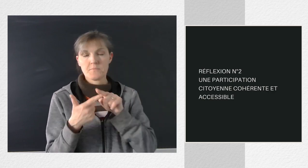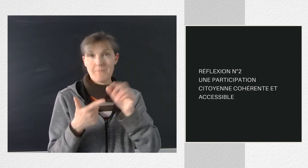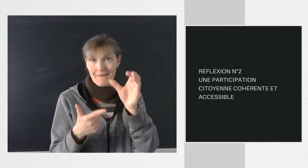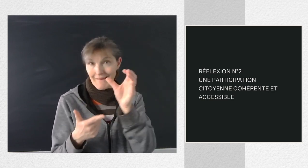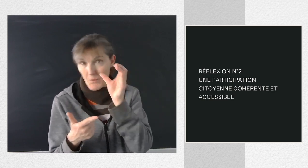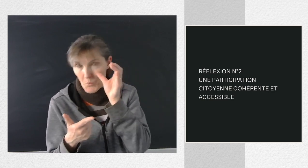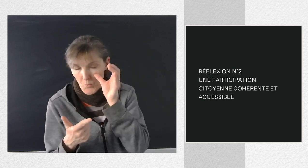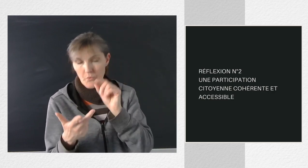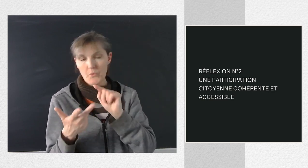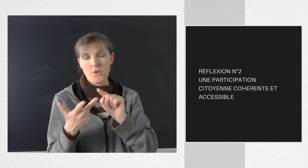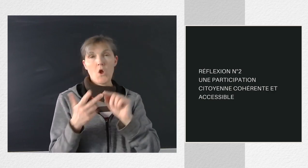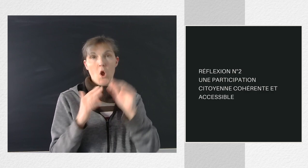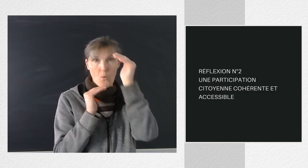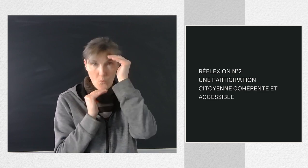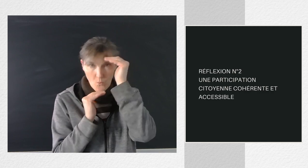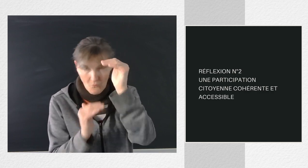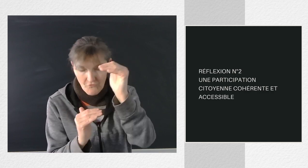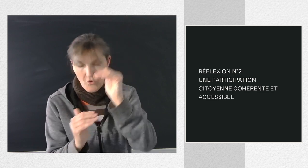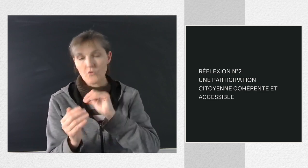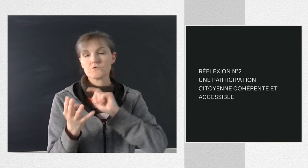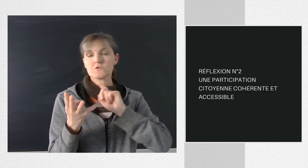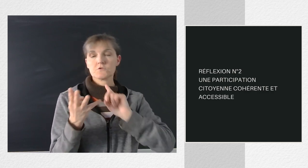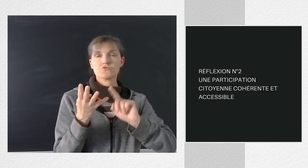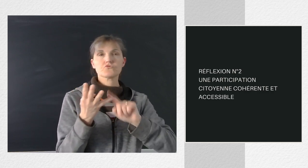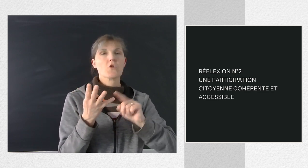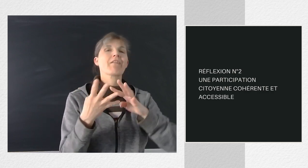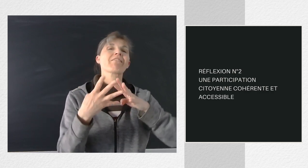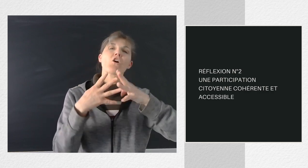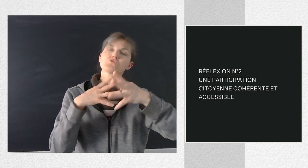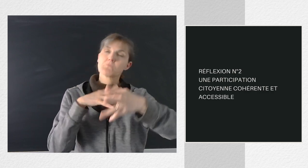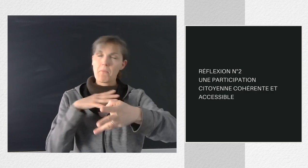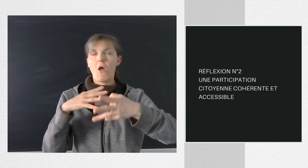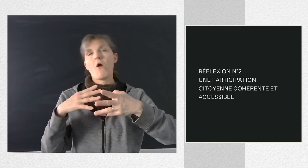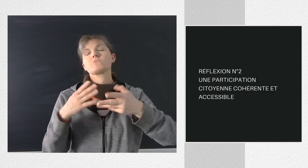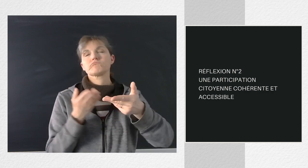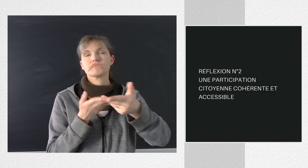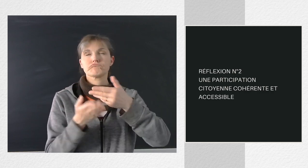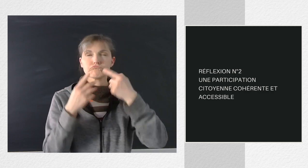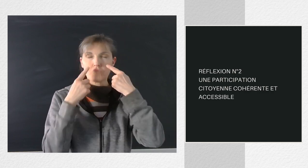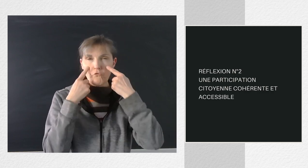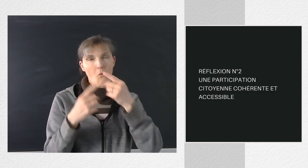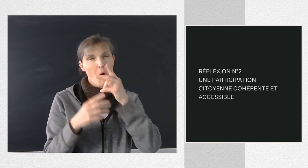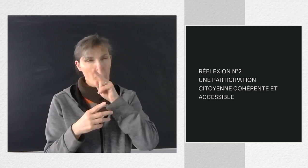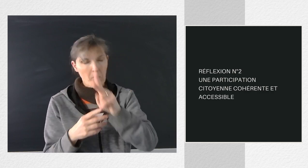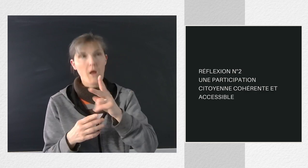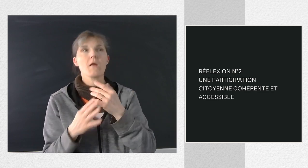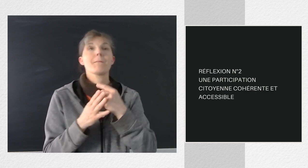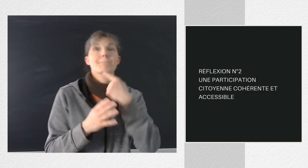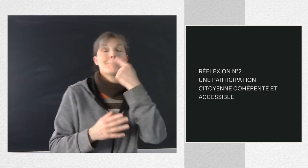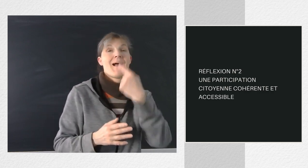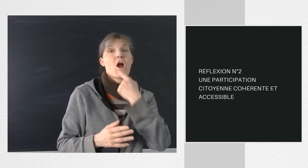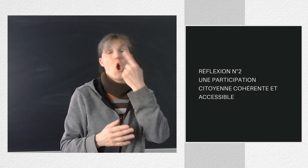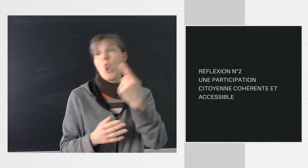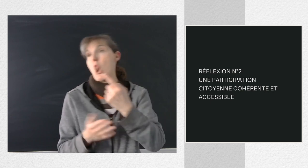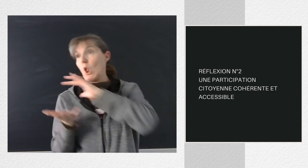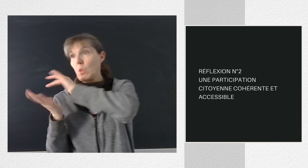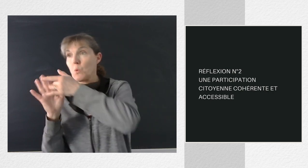C'est un bel écrit, mais reprenons les termes, vos idées, l'écoute,